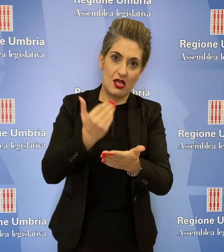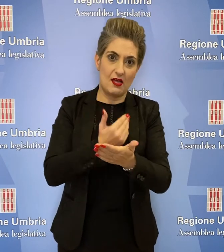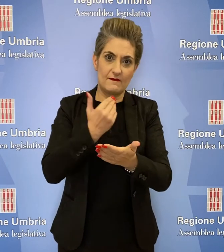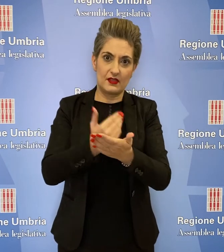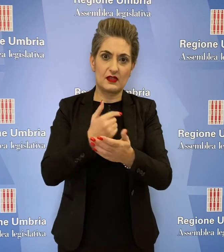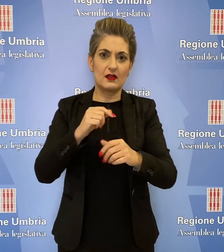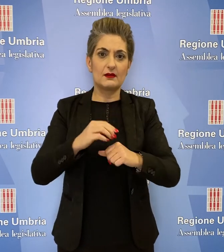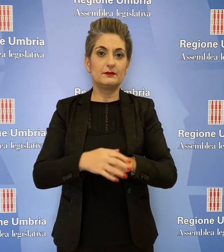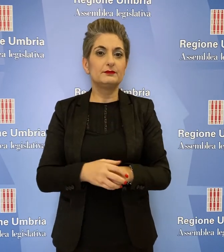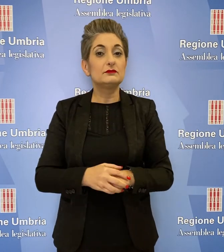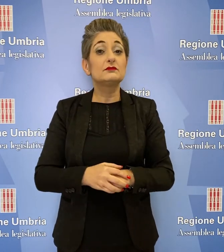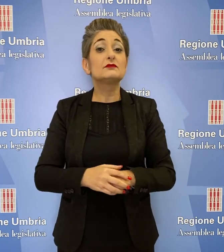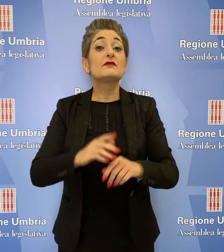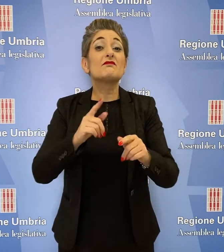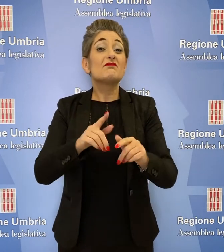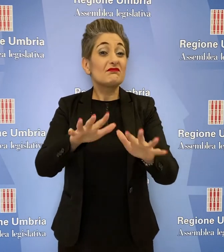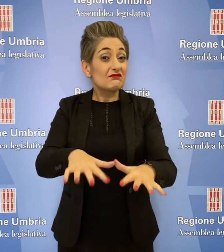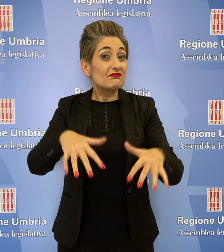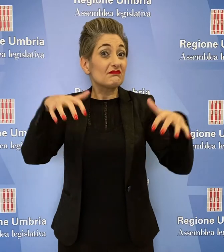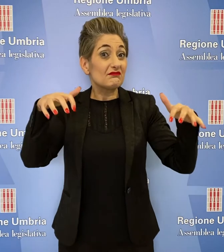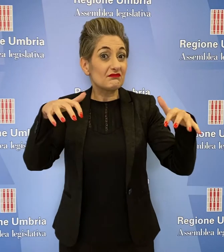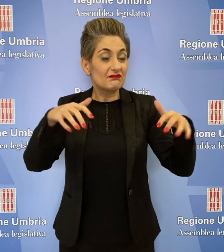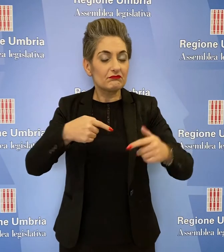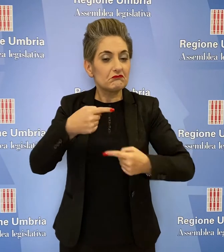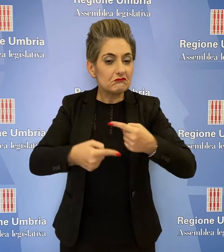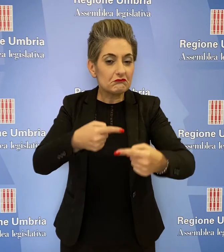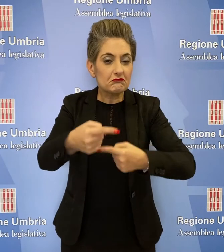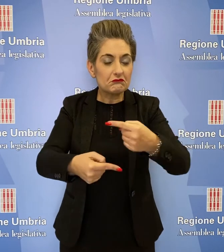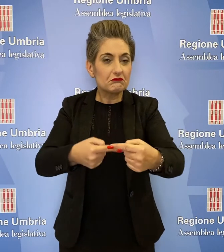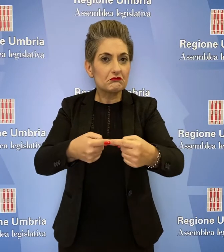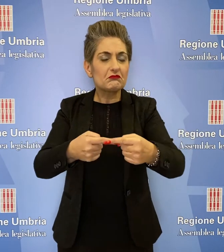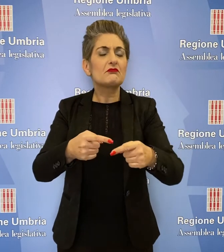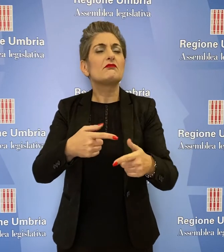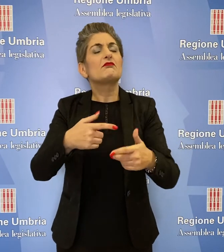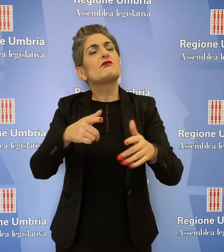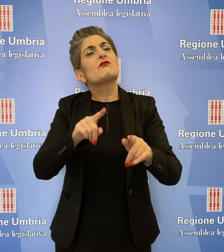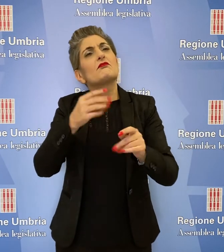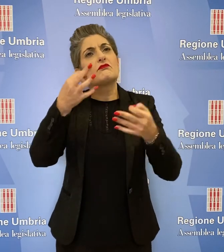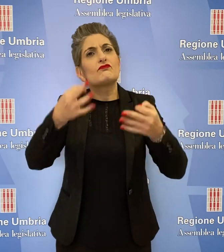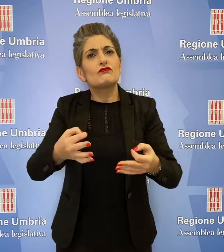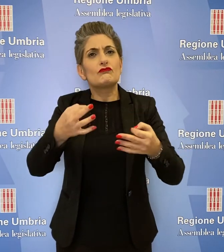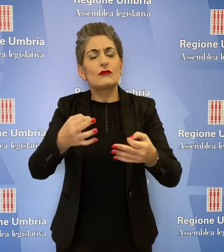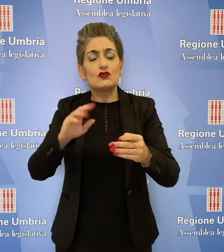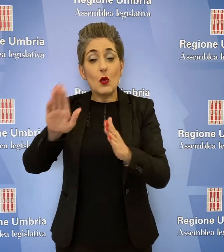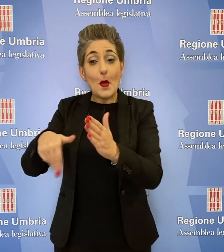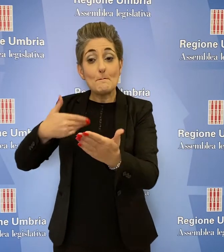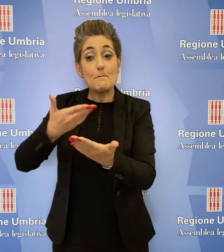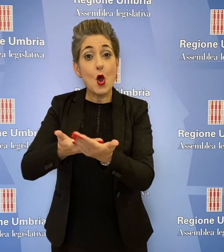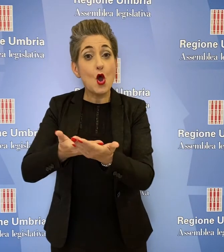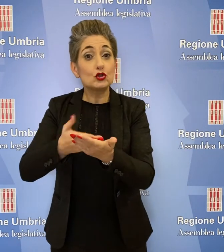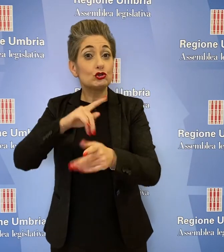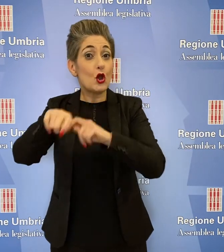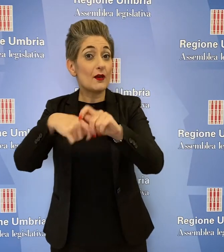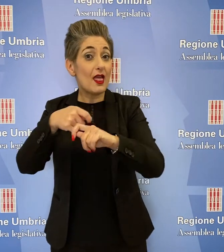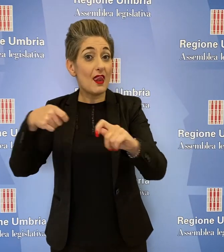Nel corso della seduta, l'Aula ha poi deciso per il rinvio in commissione della